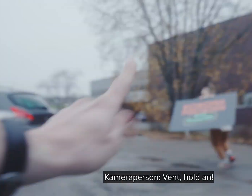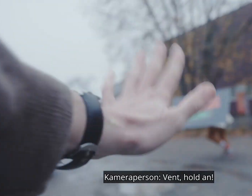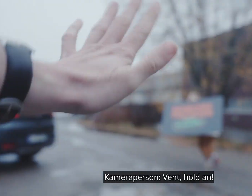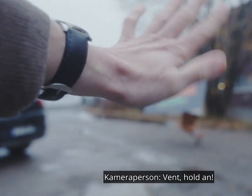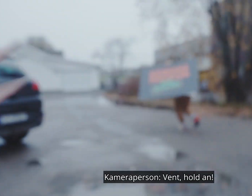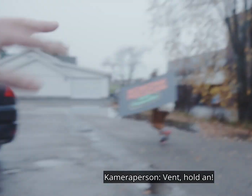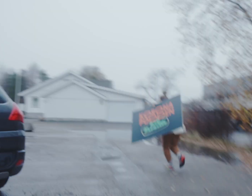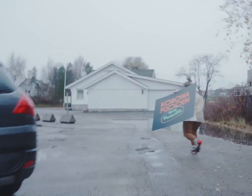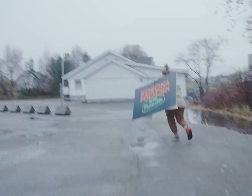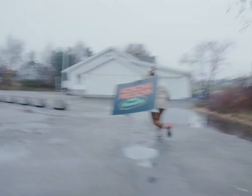Vent, håll an der!